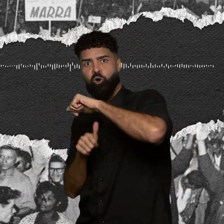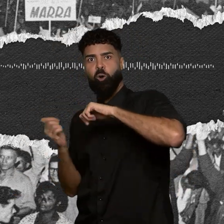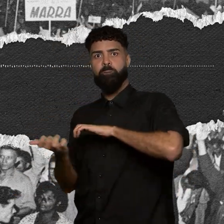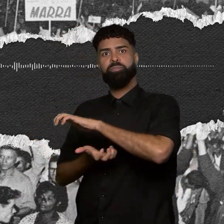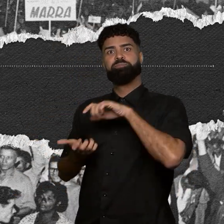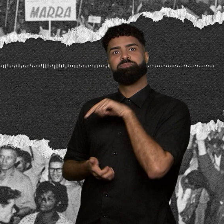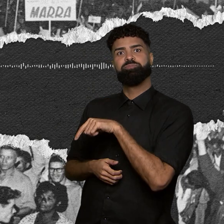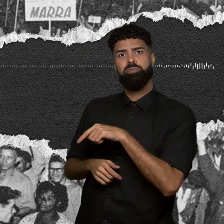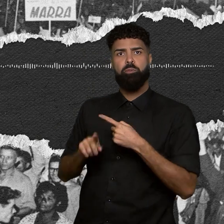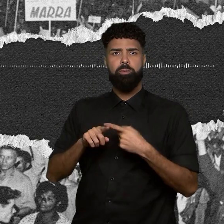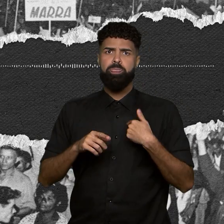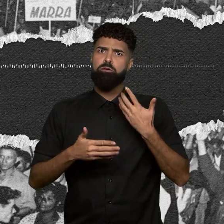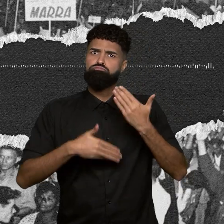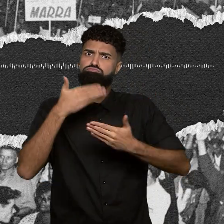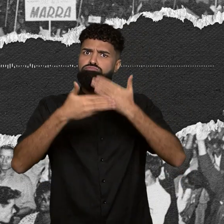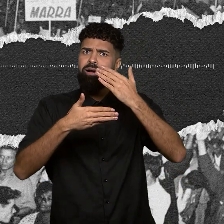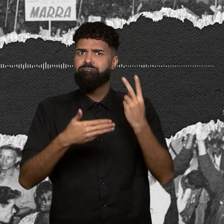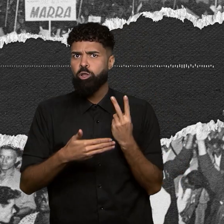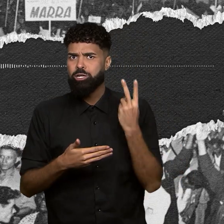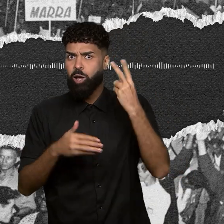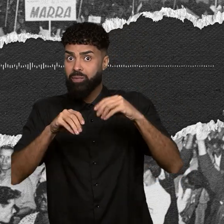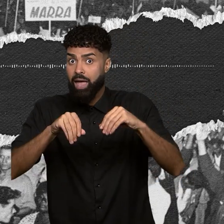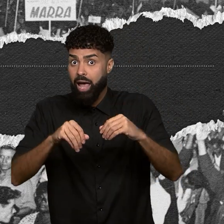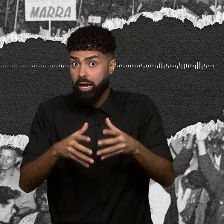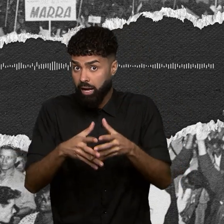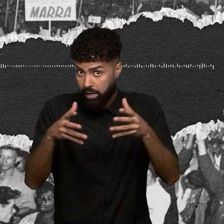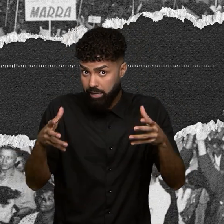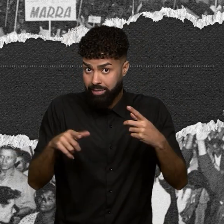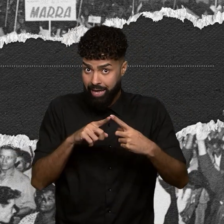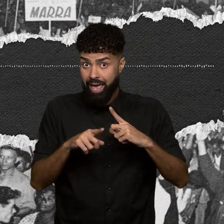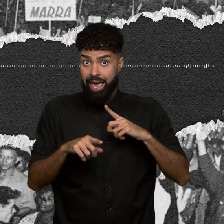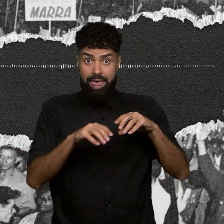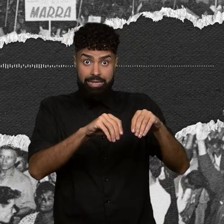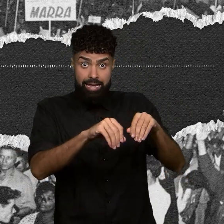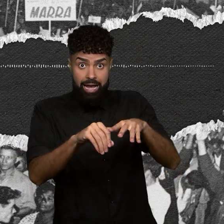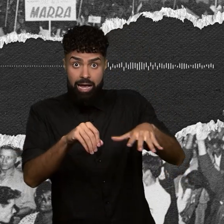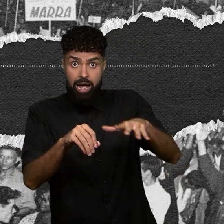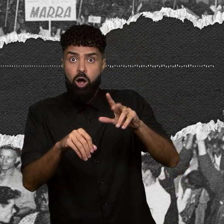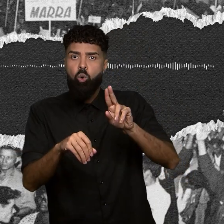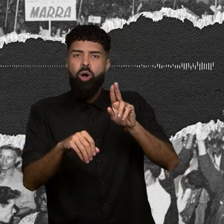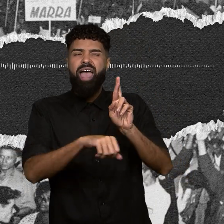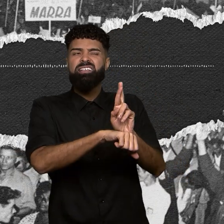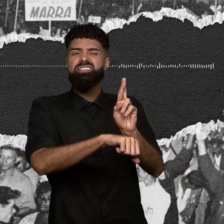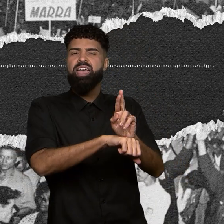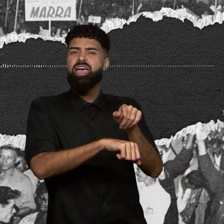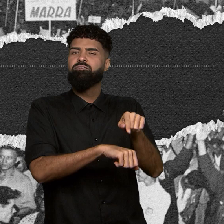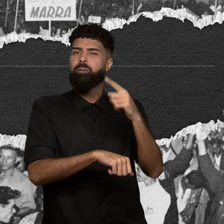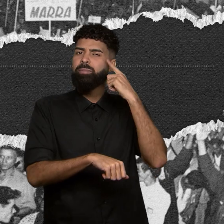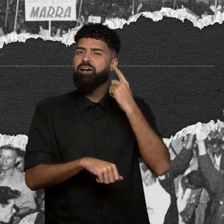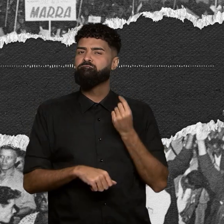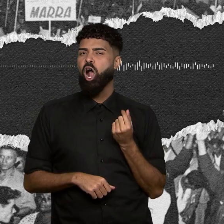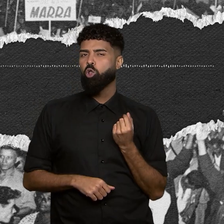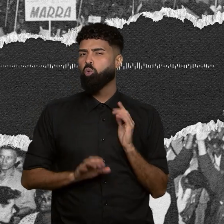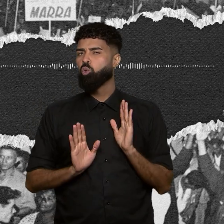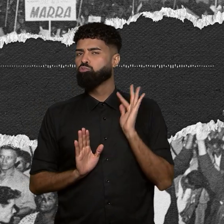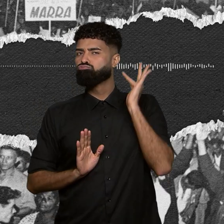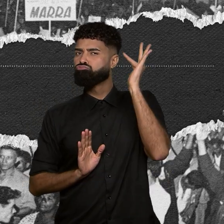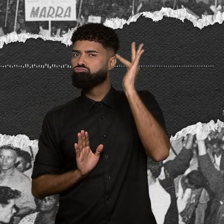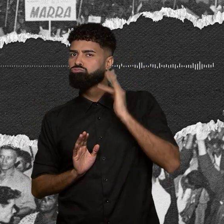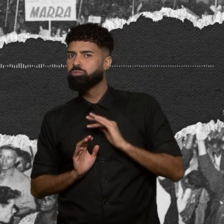valorização da terra era muito grande e a terra era utilizada como uma espécie de reserva de valor. Ou seja, em vez da pessoa aplicar